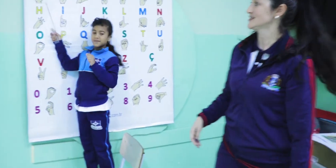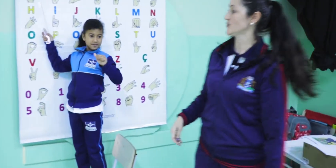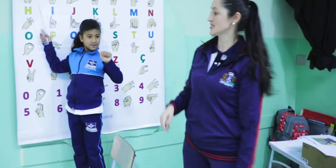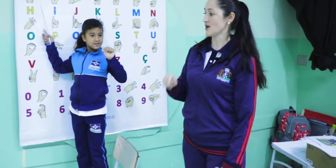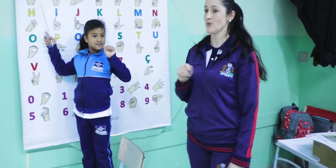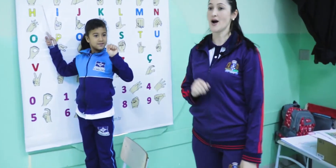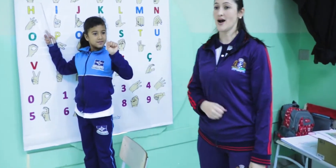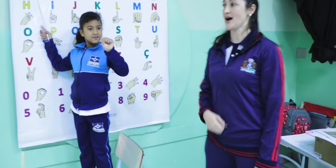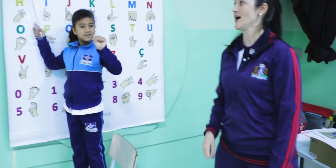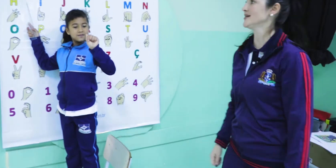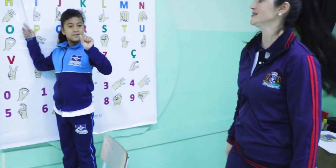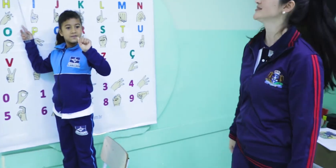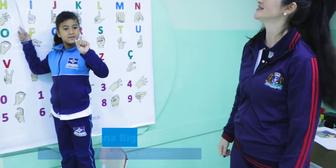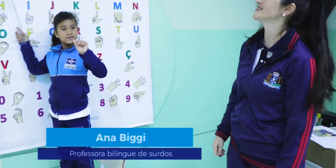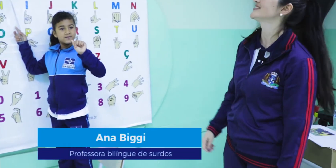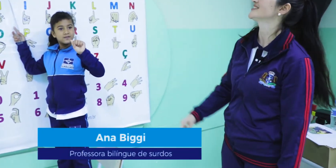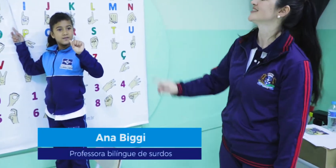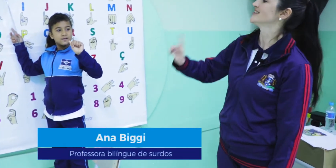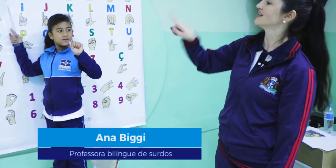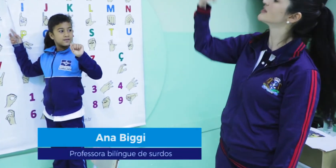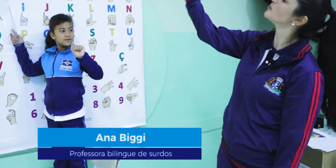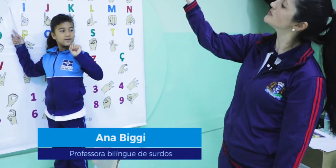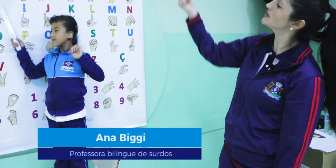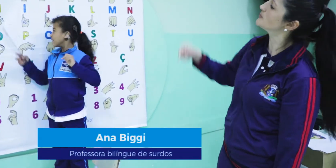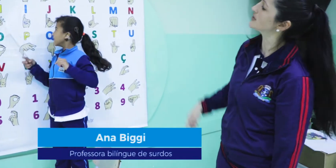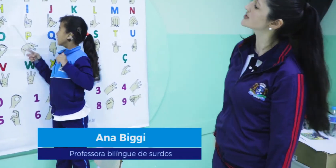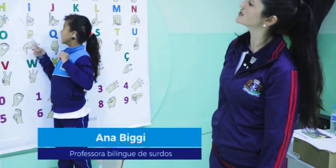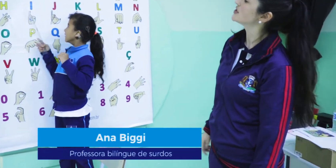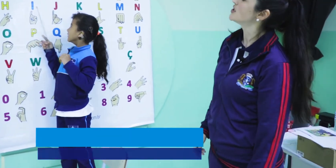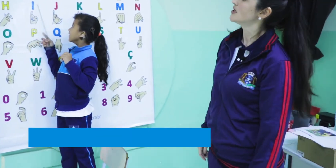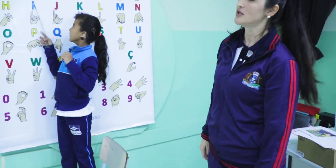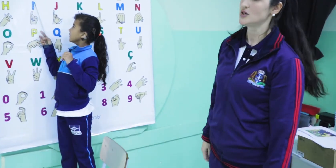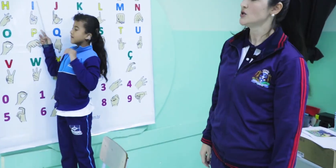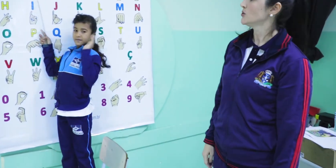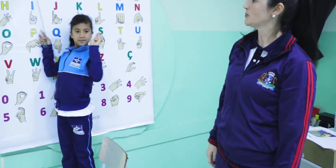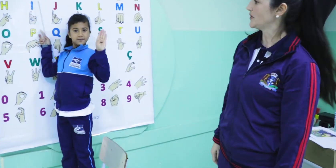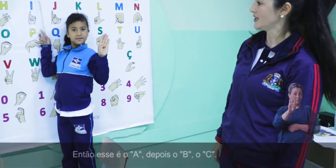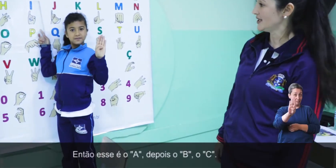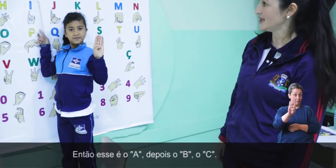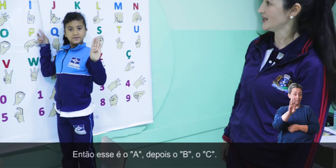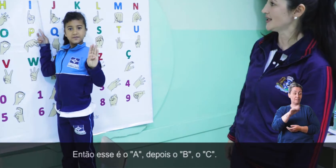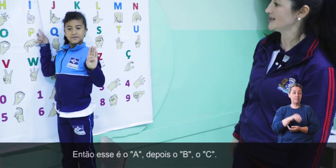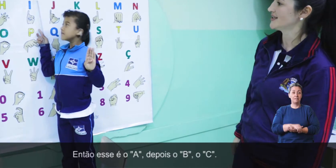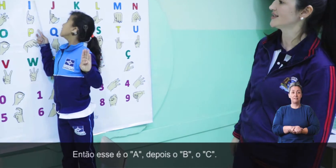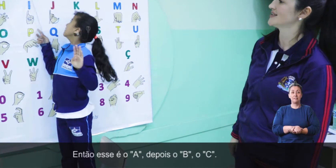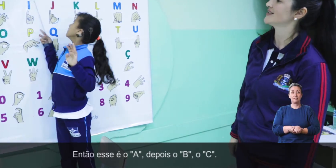Então esse é o A, depois. O B,